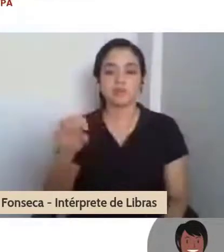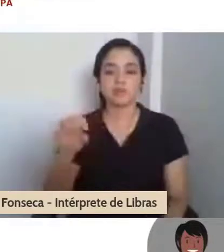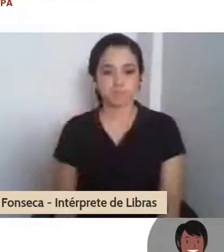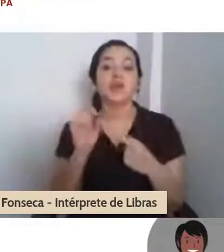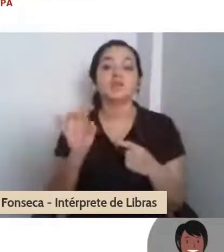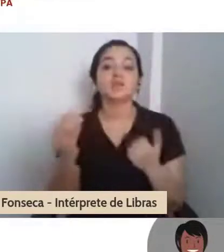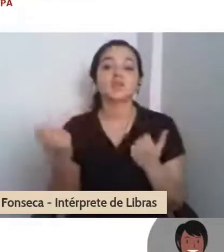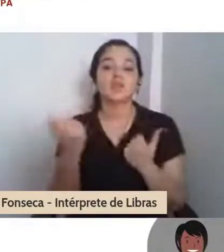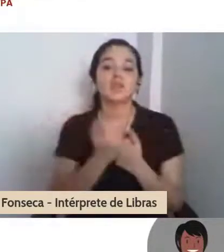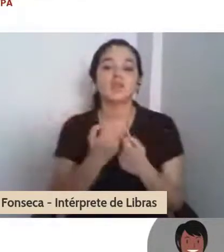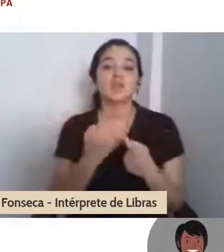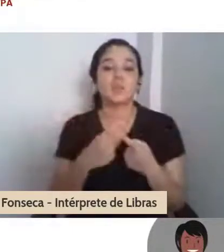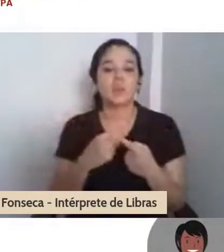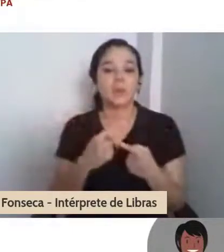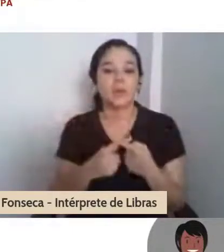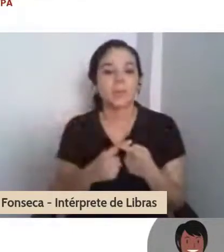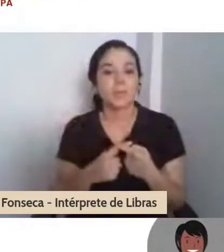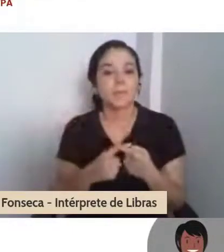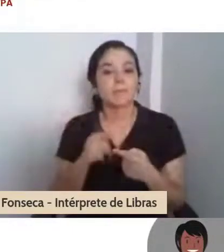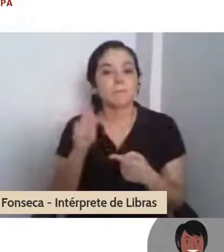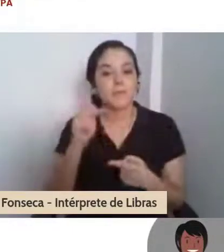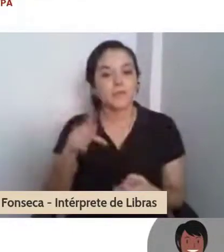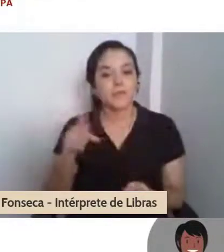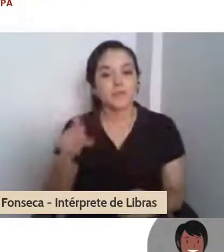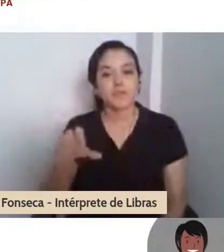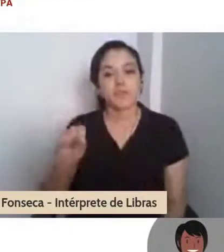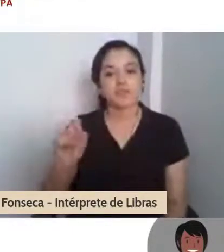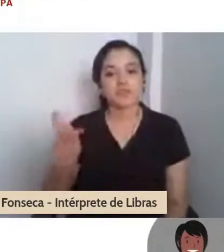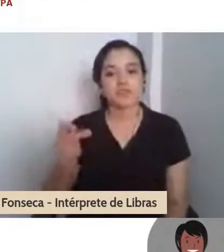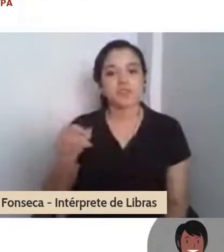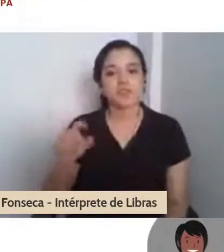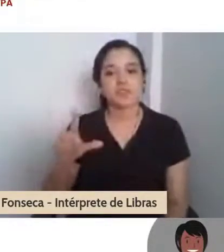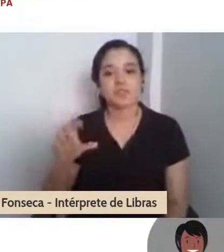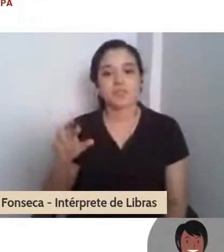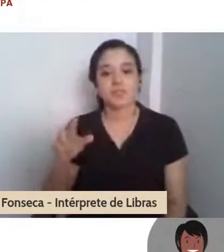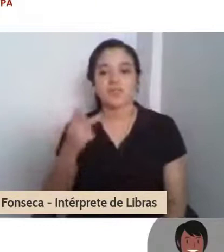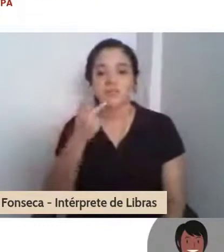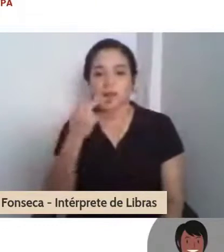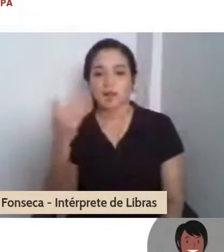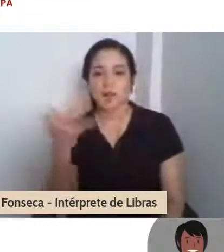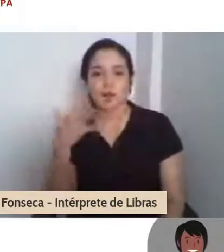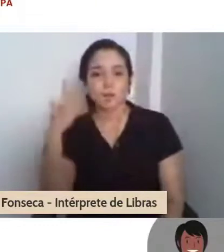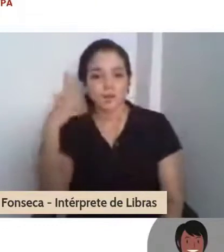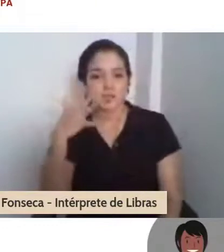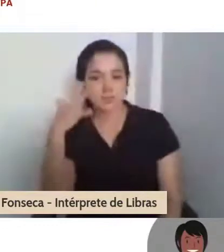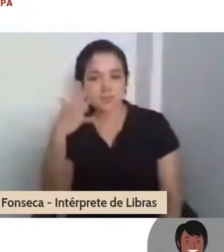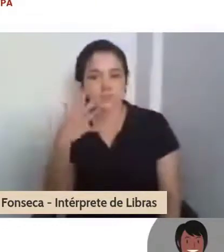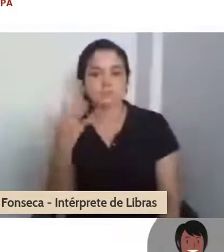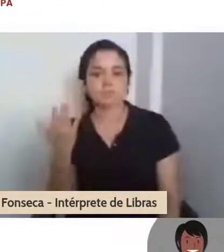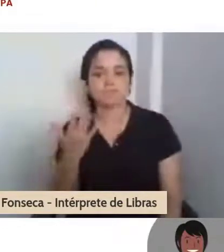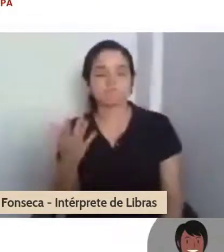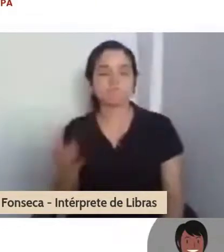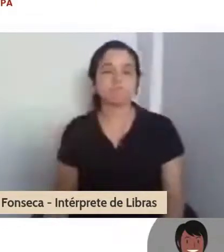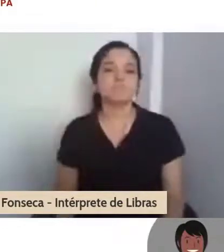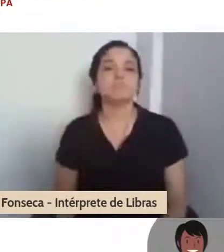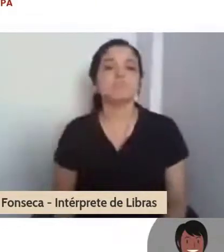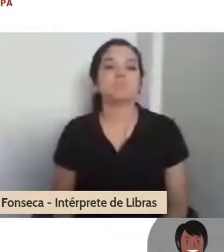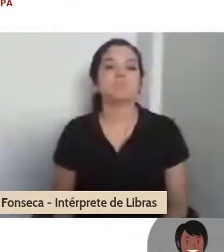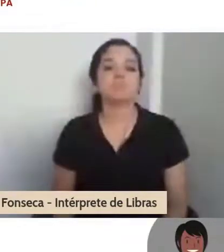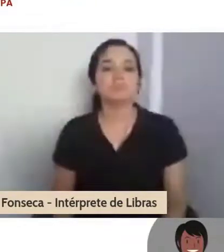apresentação. Então, vamos lá. A ideia é fazer alguns complementos de maneira breve,